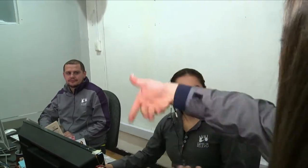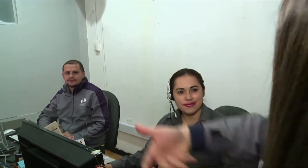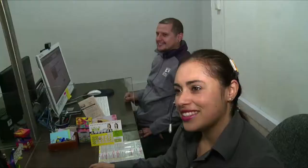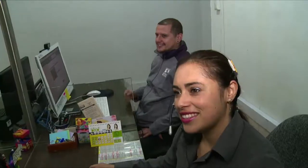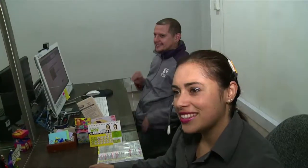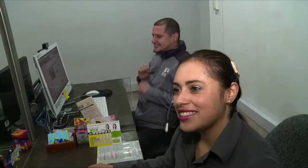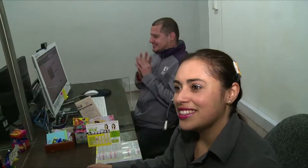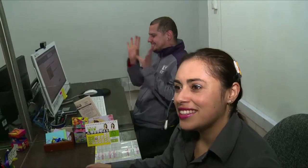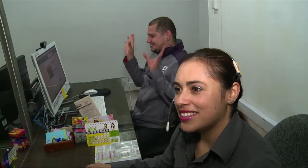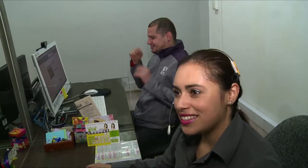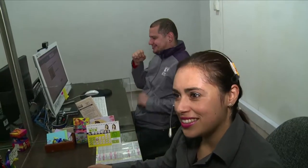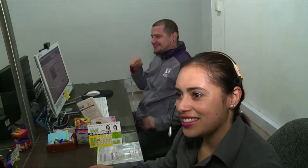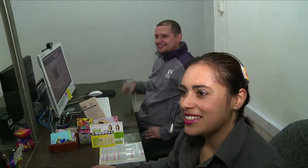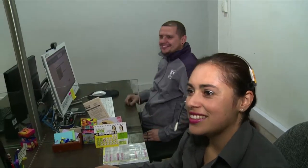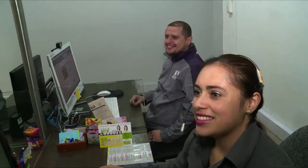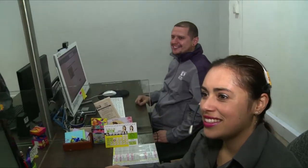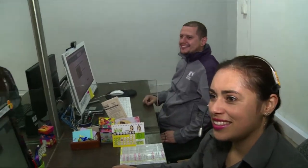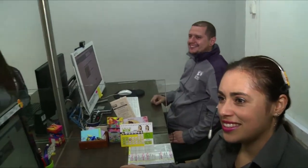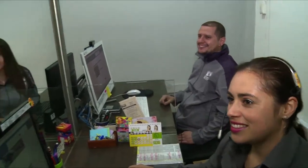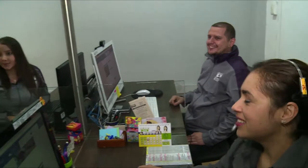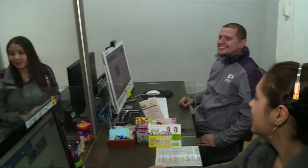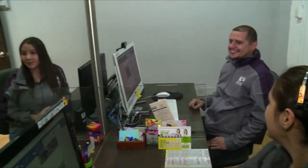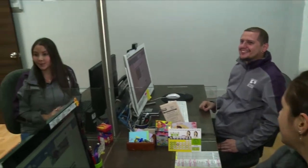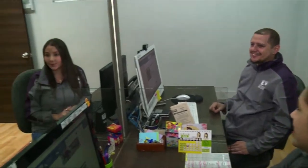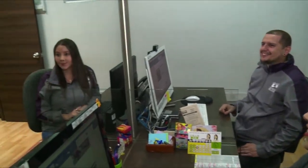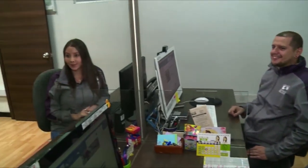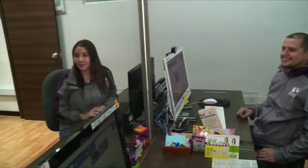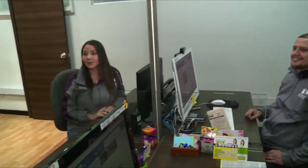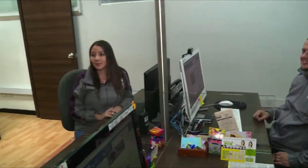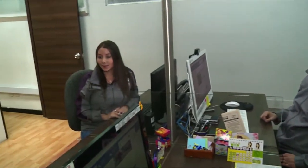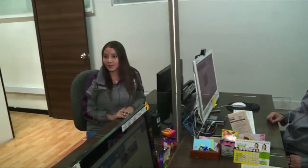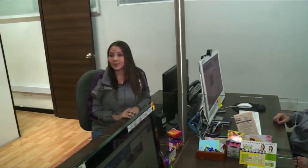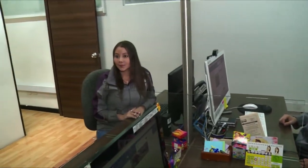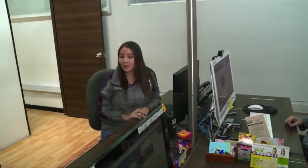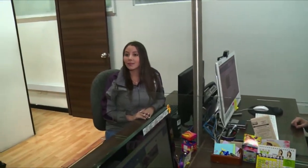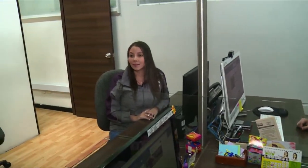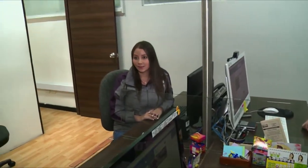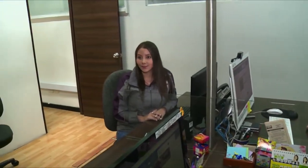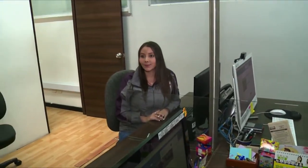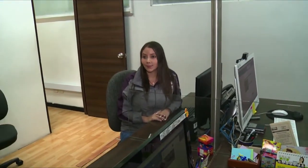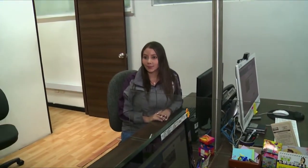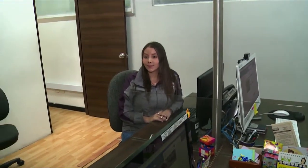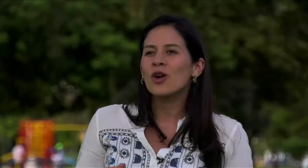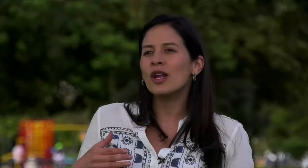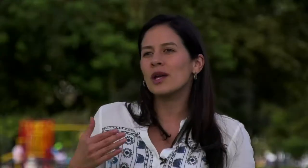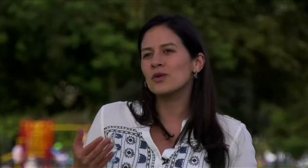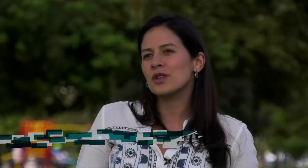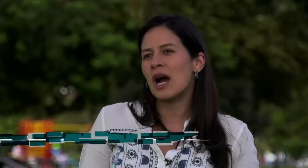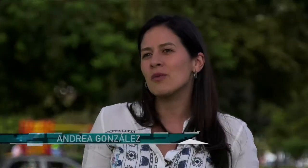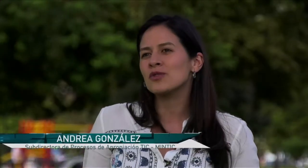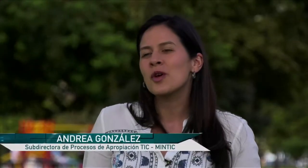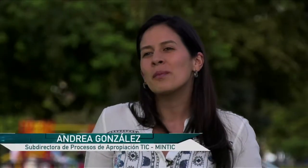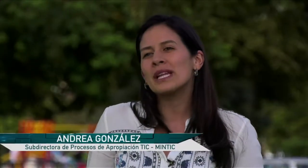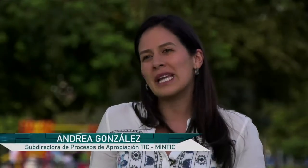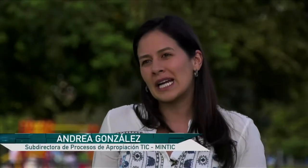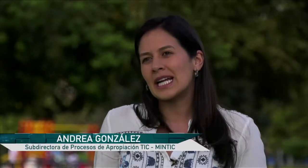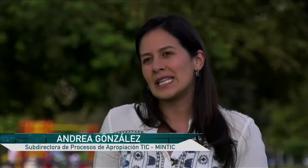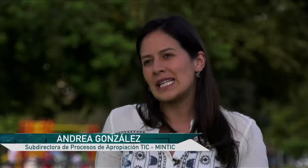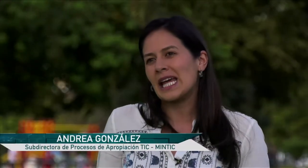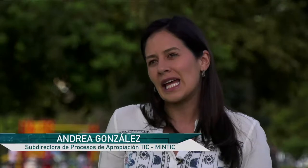El centro de relevo es uno de los proyectos que hacen parte de la iniciativa Tiki Discapacidad, con la que buscamos brindar garantía de